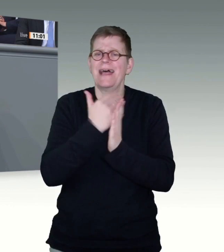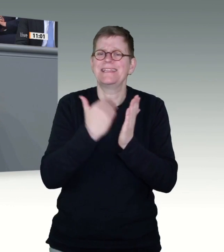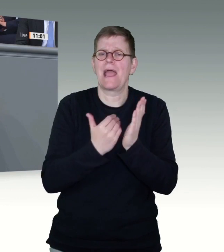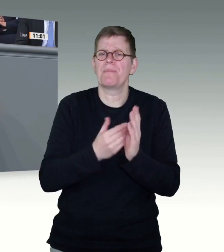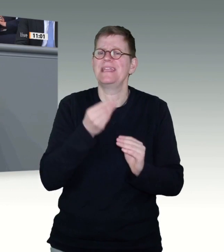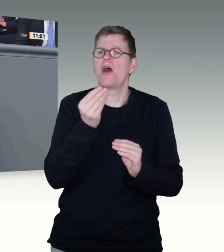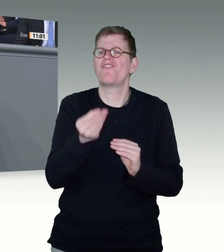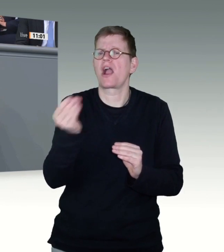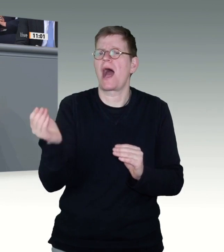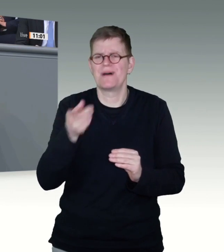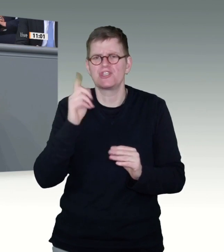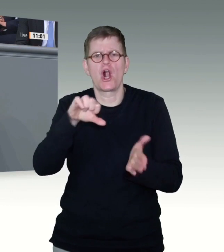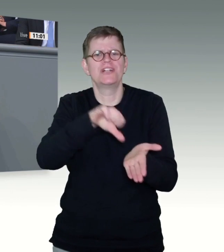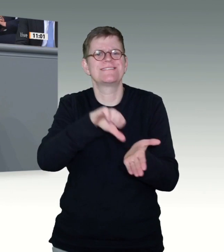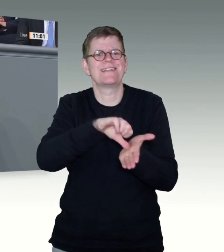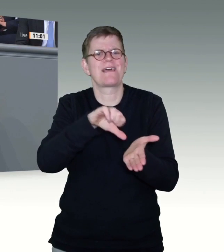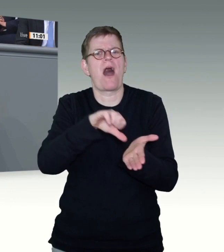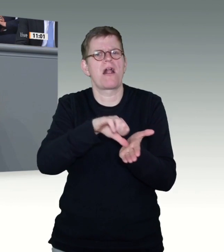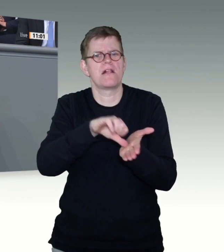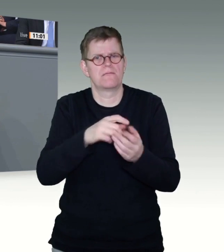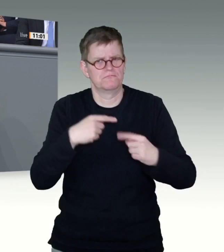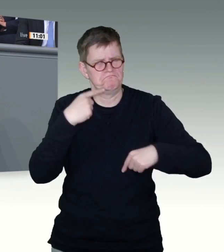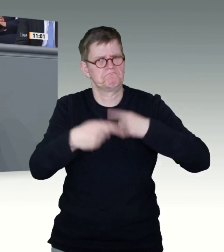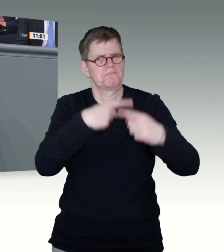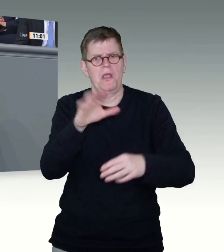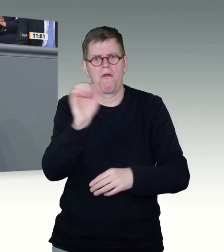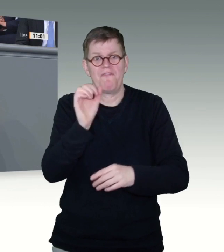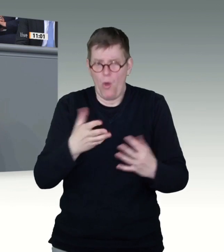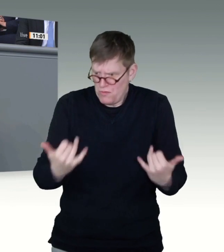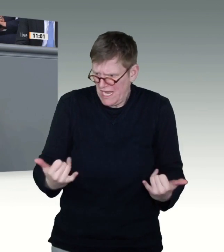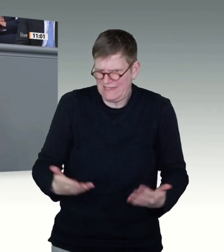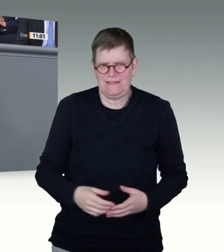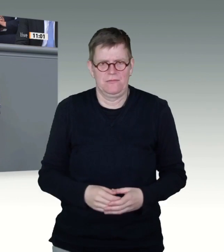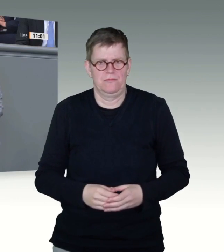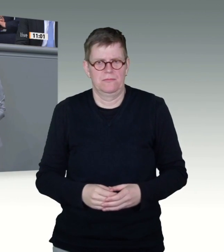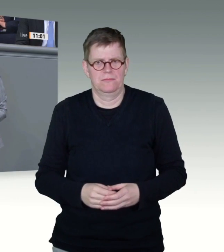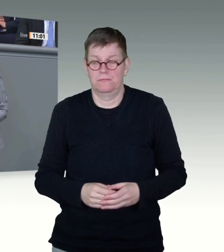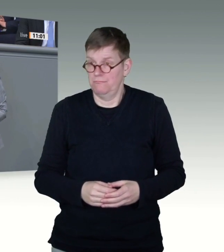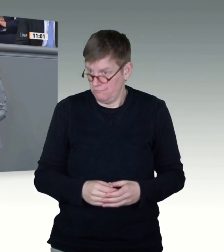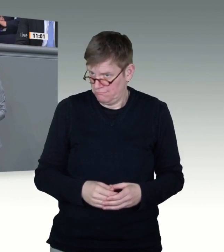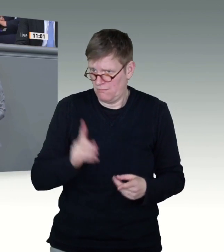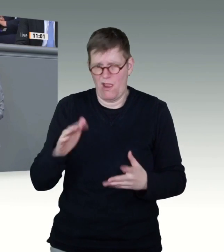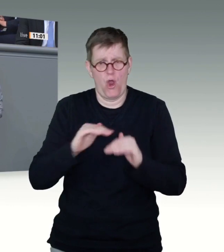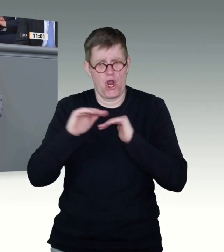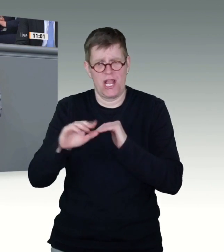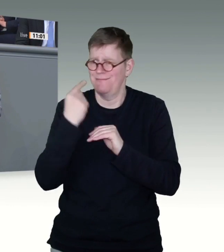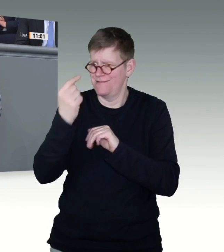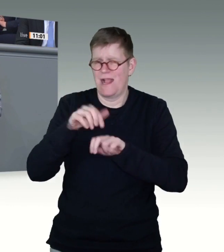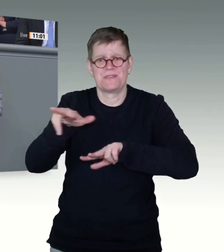die Länder, in denen sie ja auch an den Regierungen beteiligt ist? Das war der Wunsch von vielen von uns. Aber